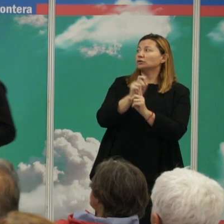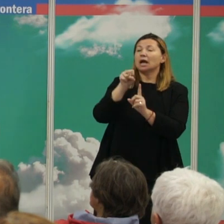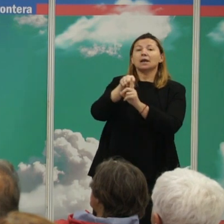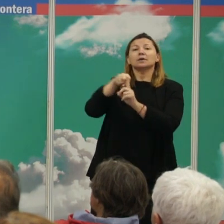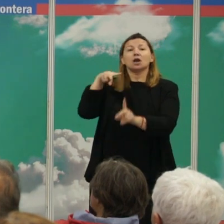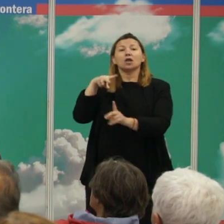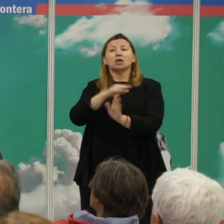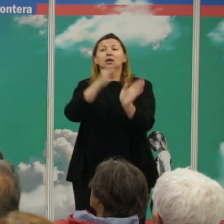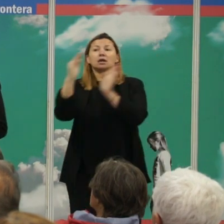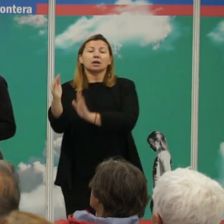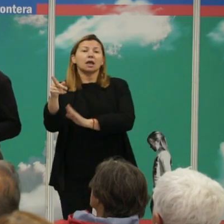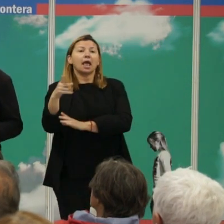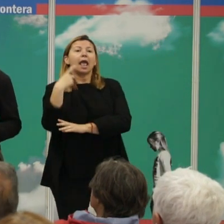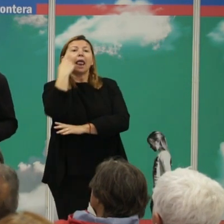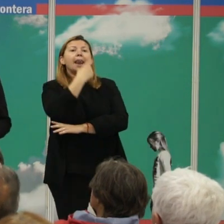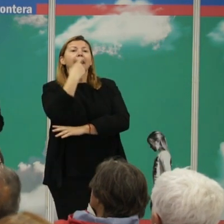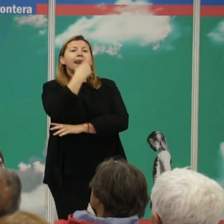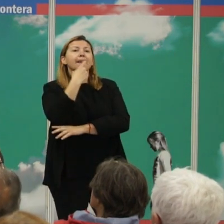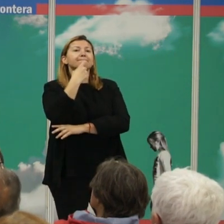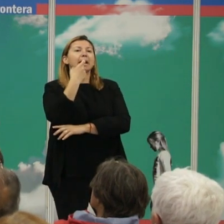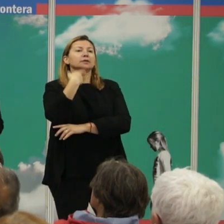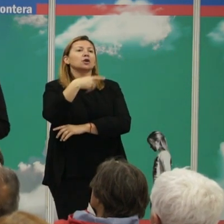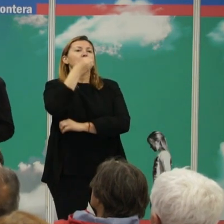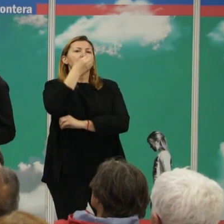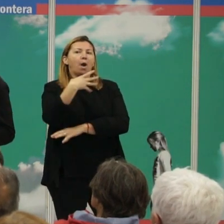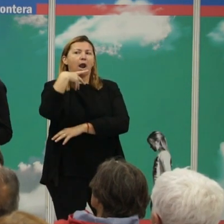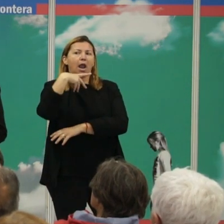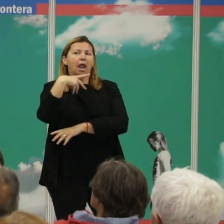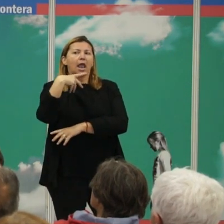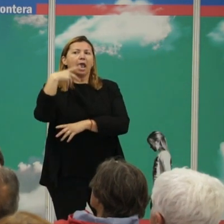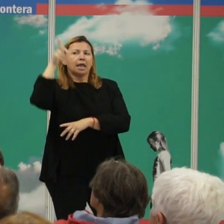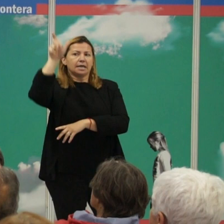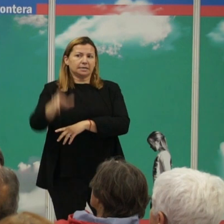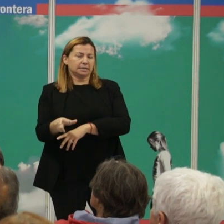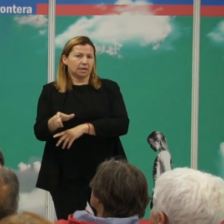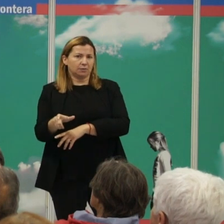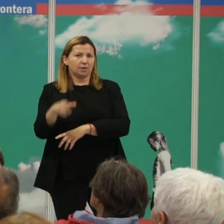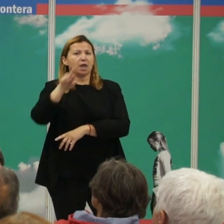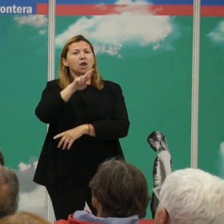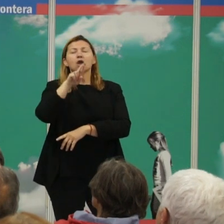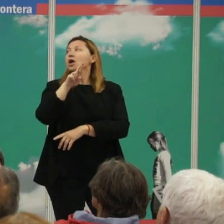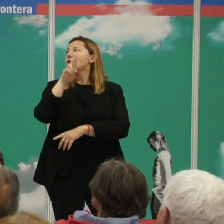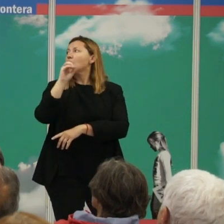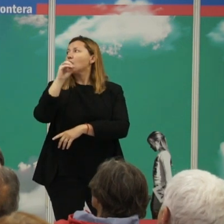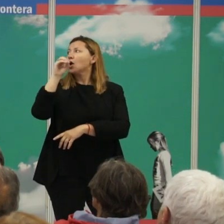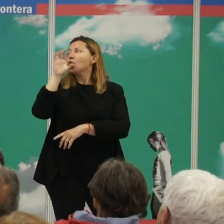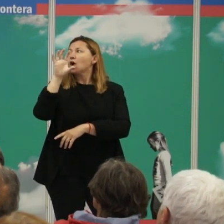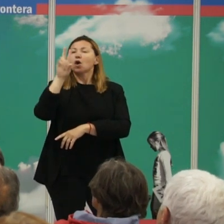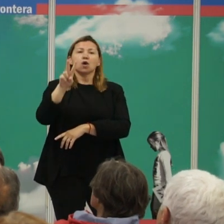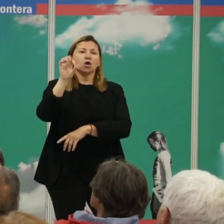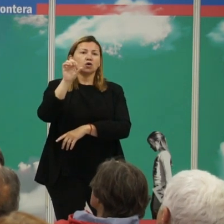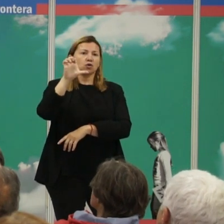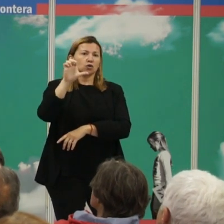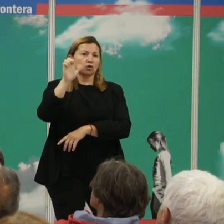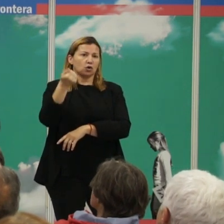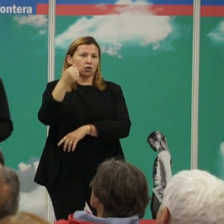del mito del buen salvaje de Rousseau, que la describe con bastante proyección aquí en